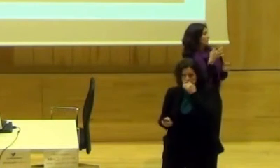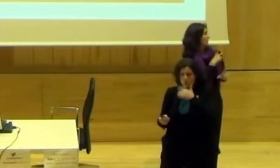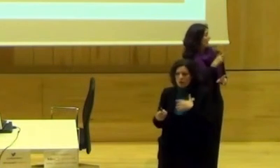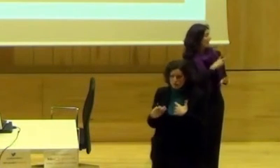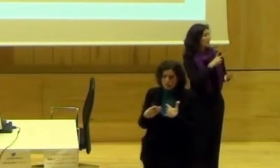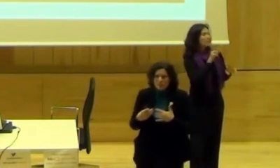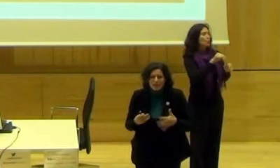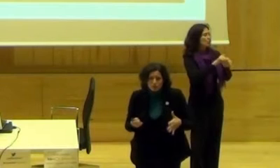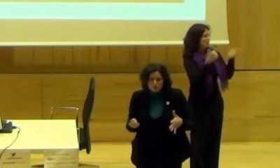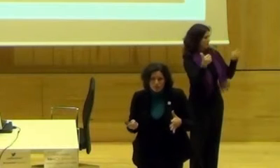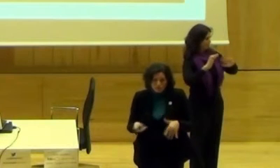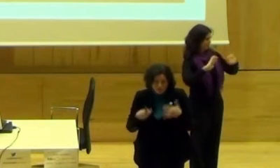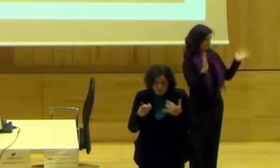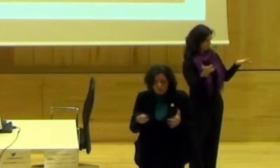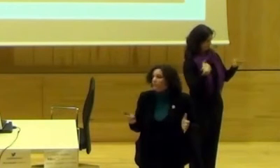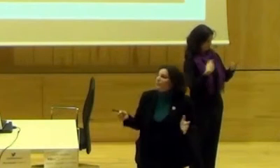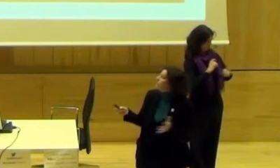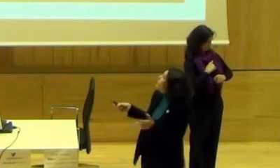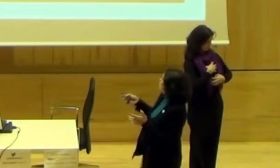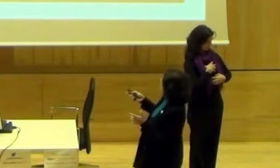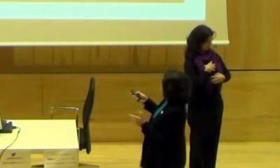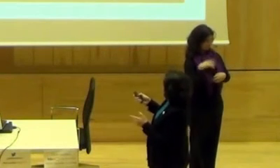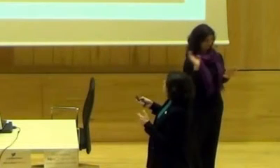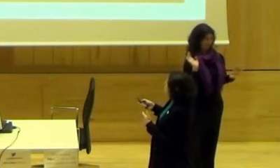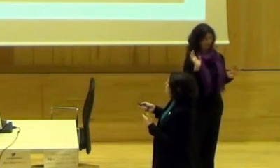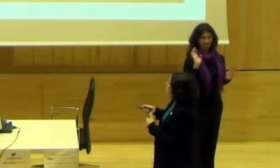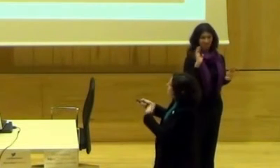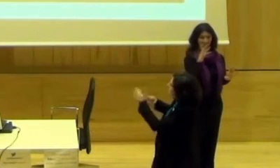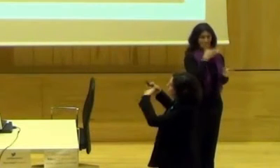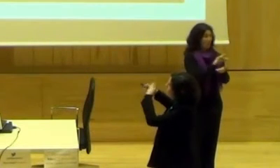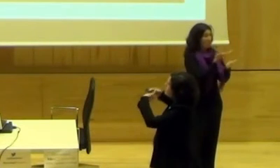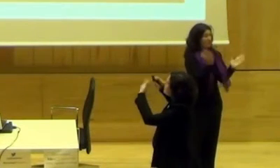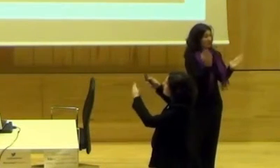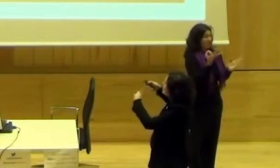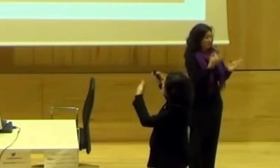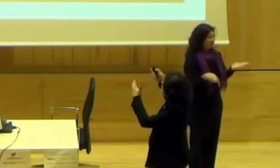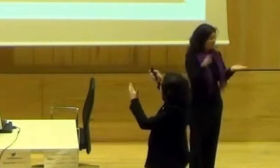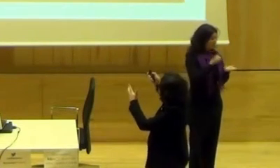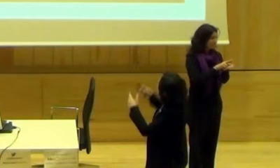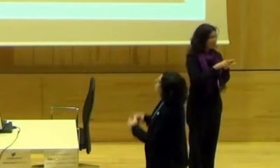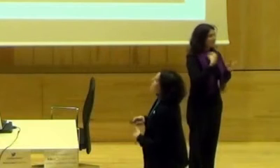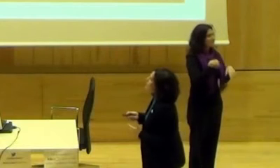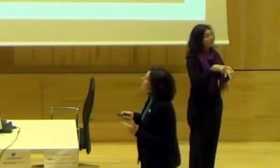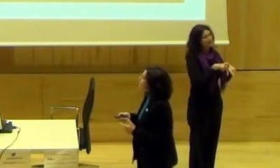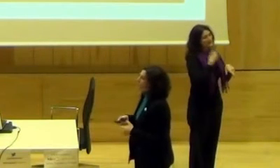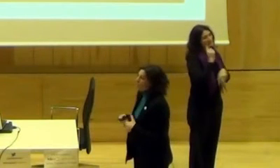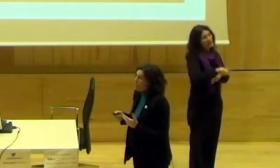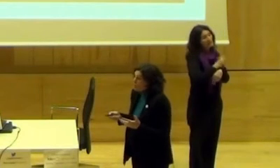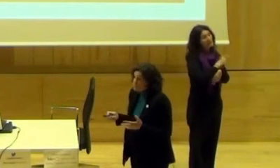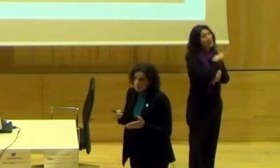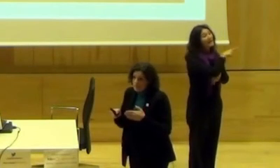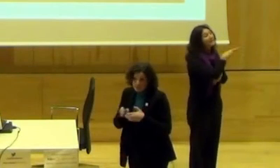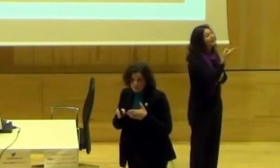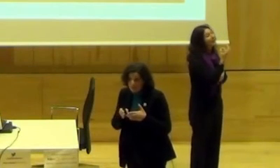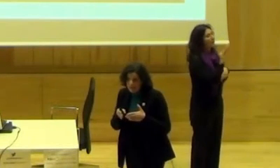jamás. Lo que más me da angustia, que exorcio, ¿no? Pero por lo demás, vuelven a incidir en ese tópico de que ella